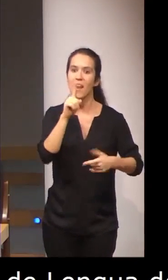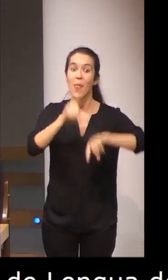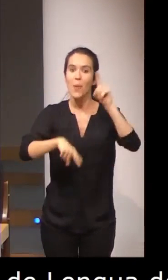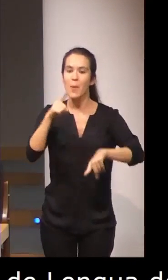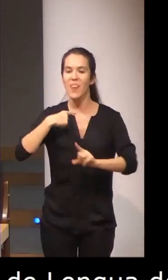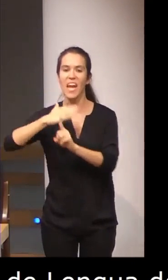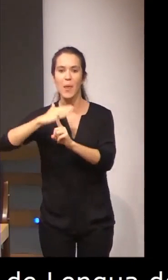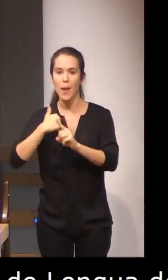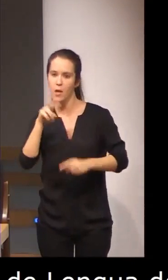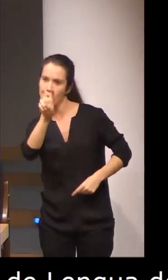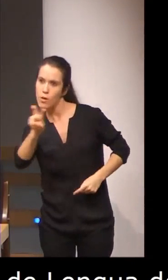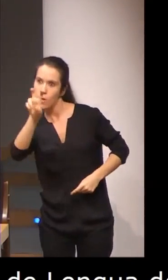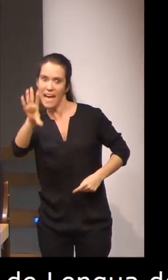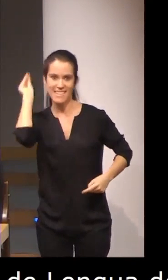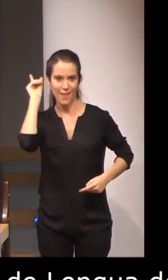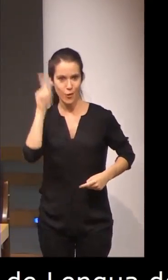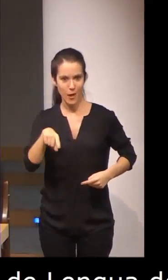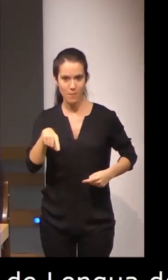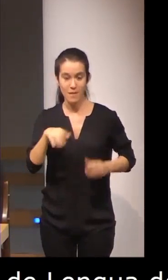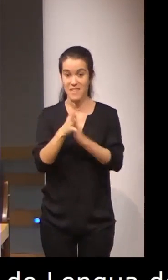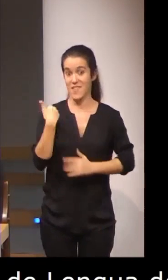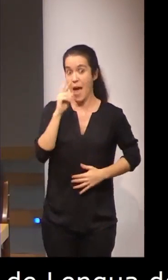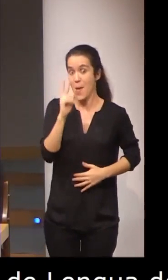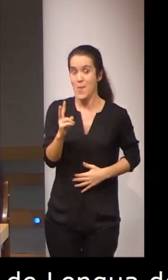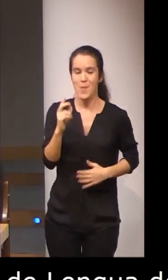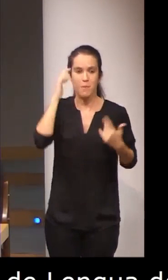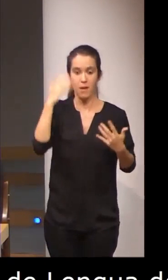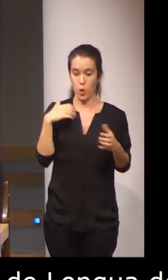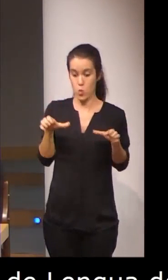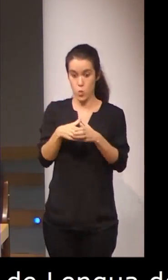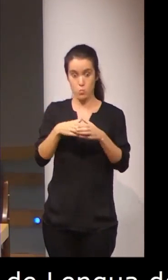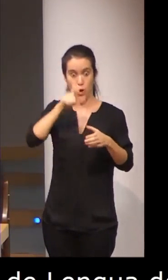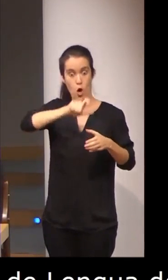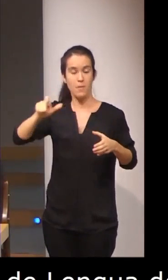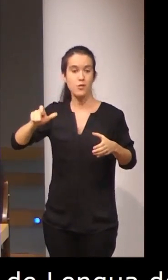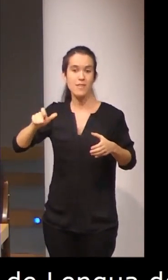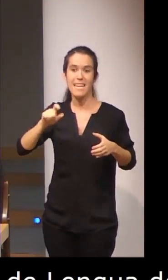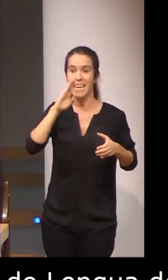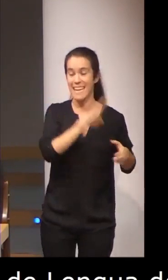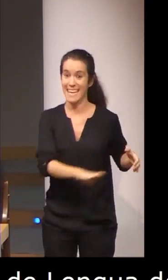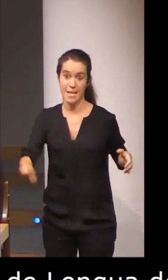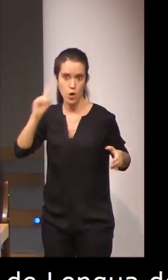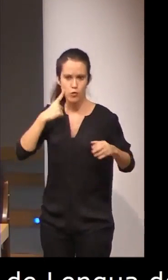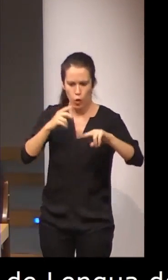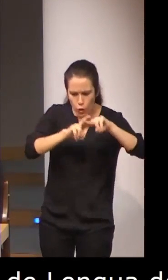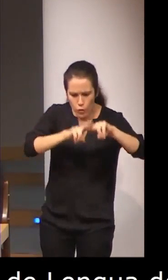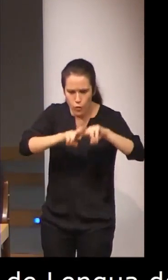tenían, de tal forma que podíamos encontrar en el grupo de personas de niños sordos que analizábamos, pues como dos grupos,